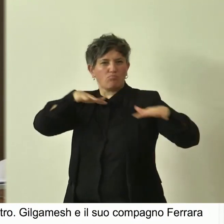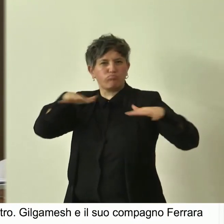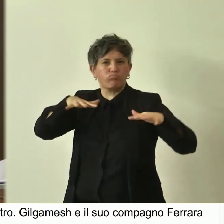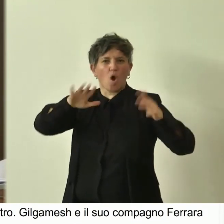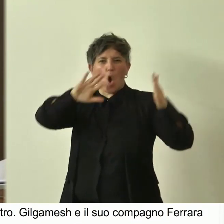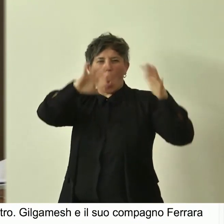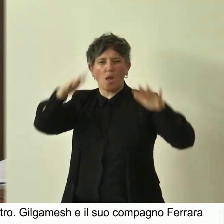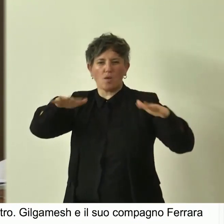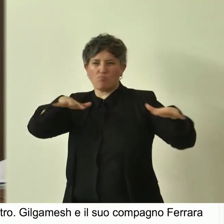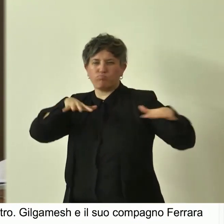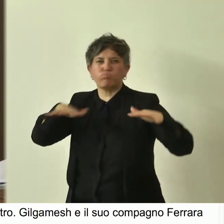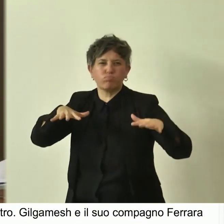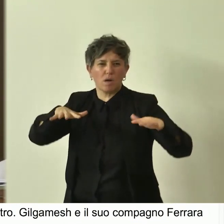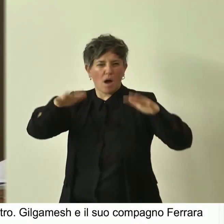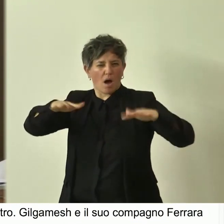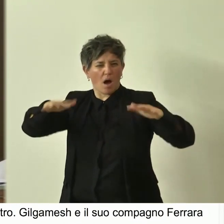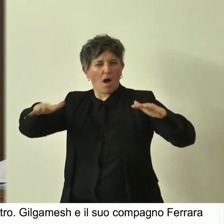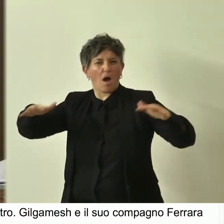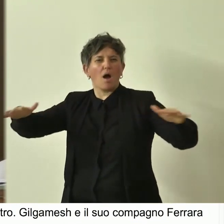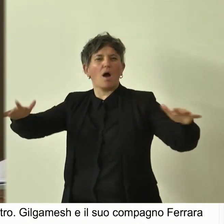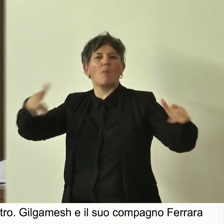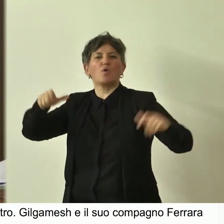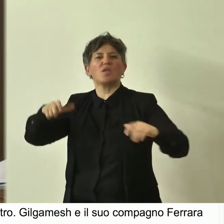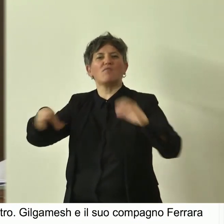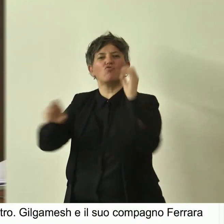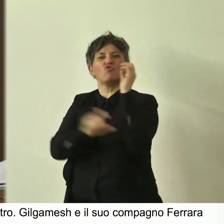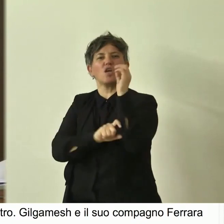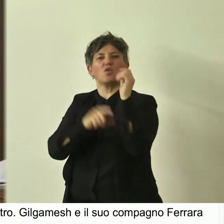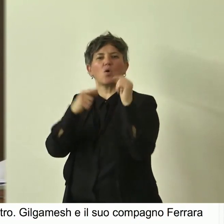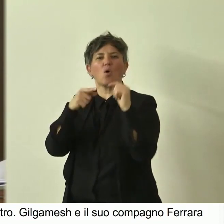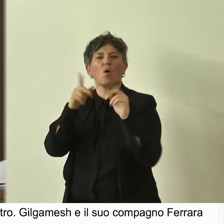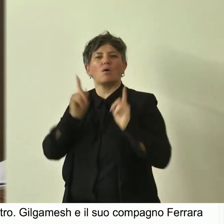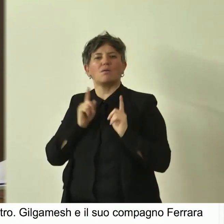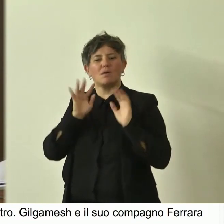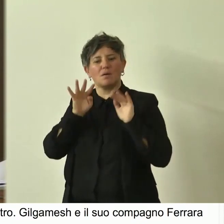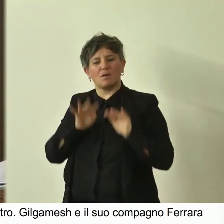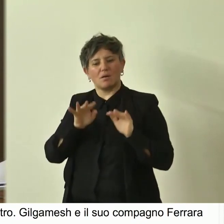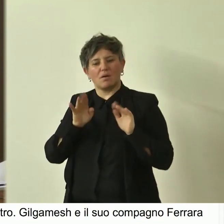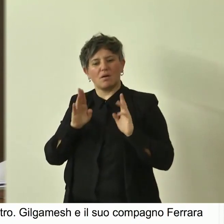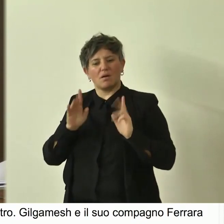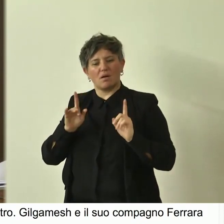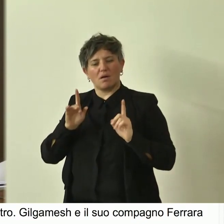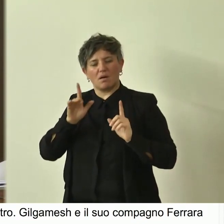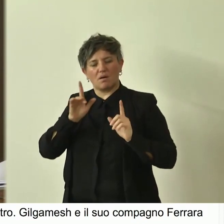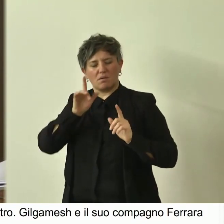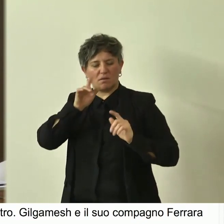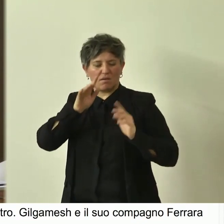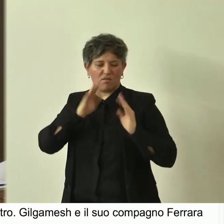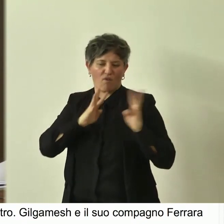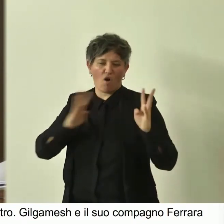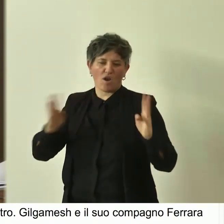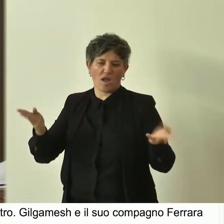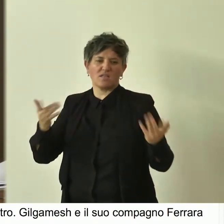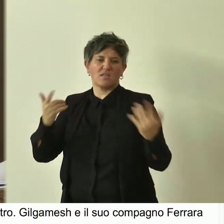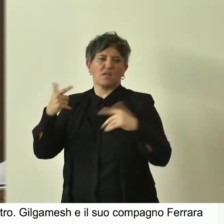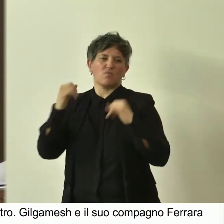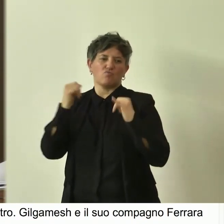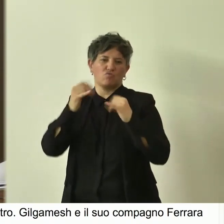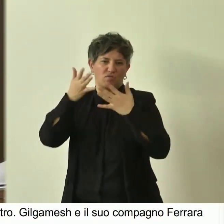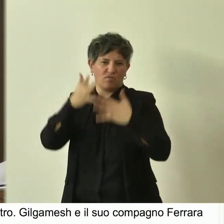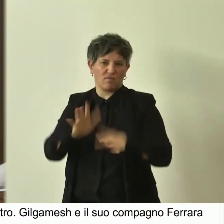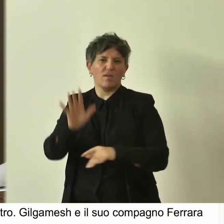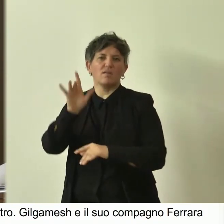colline, perché era stato ucciso il custode della foresta. Essi aggredirono i cedri, i sette splendori di Umbaba